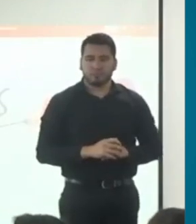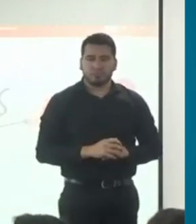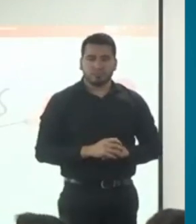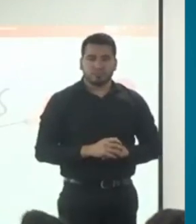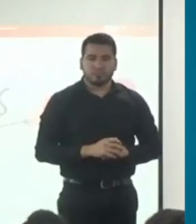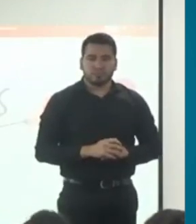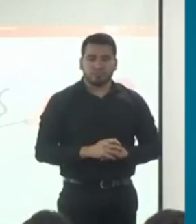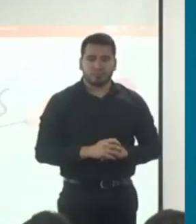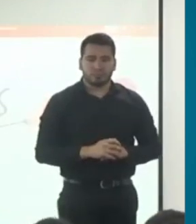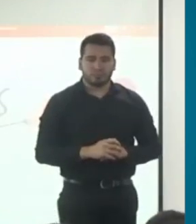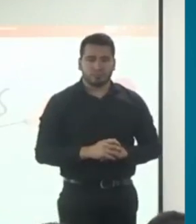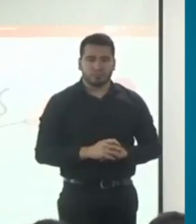Una pregunta.